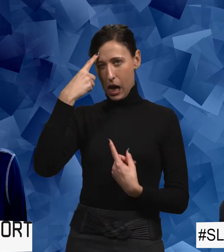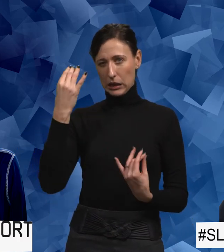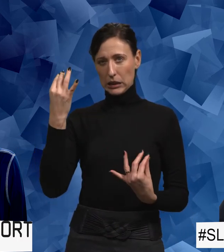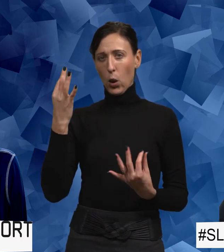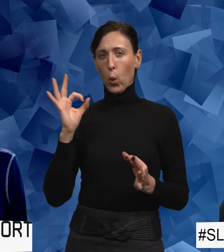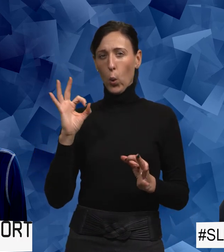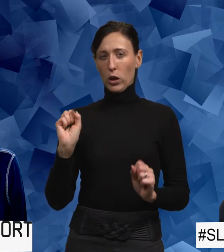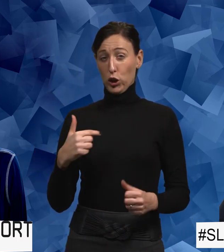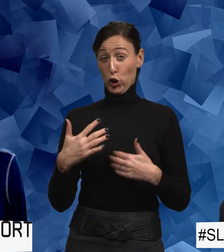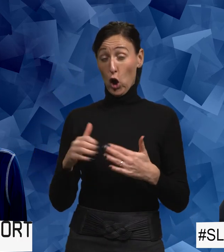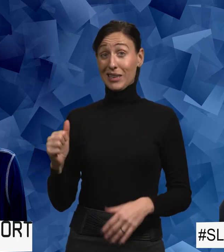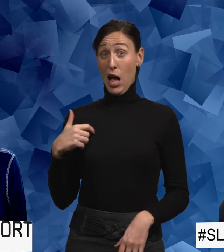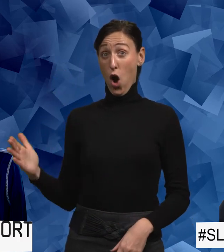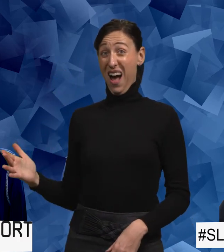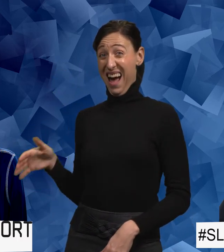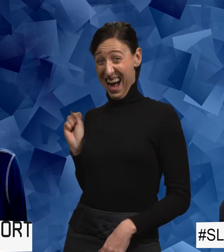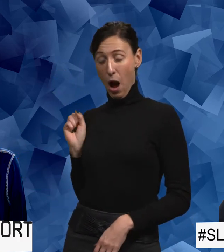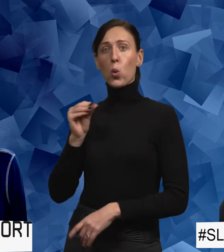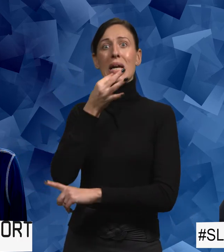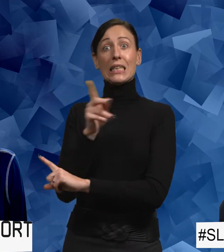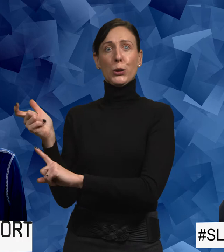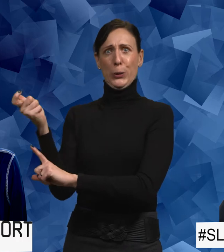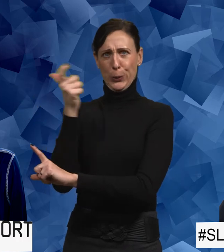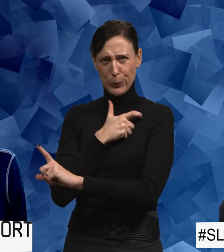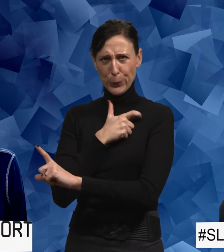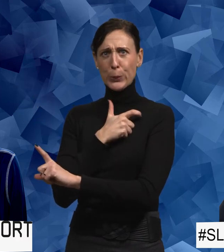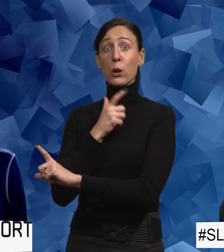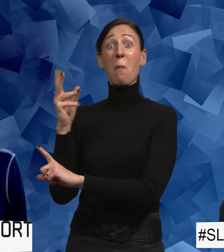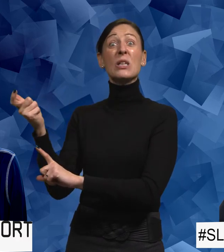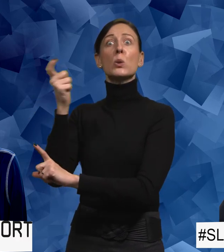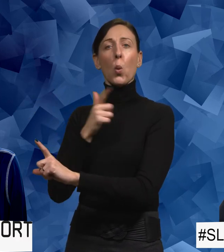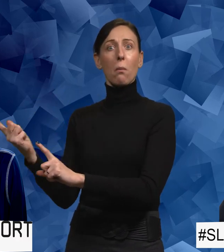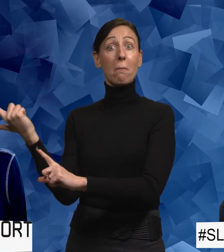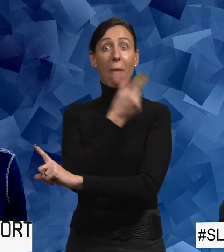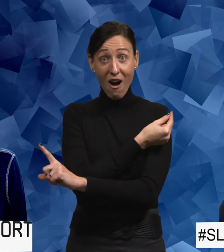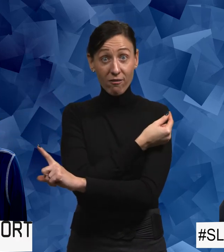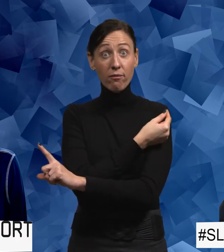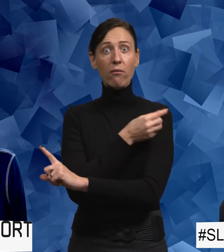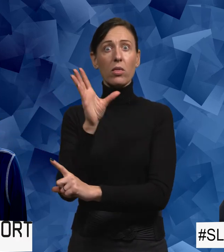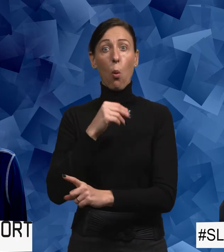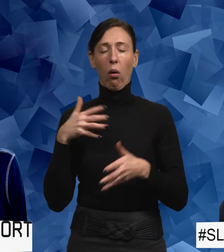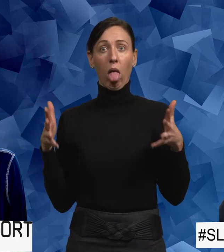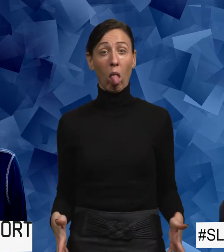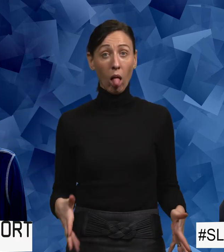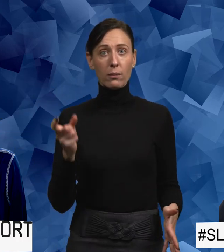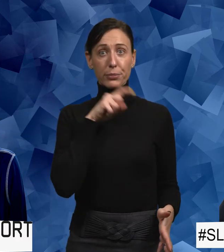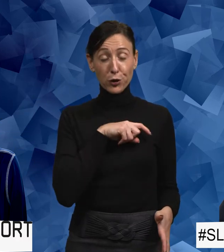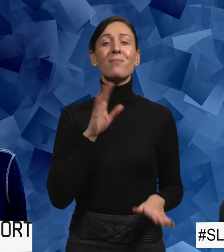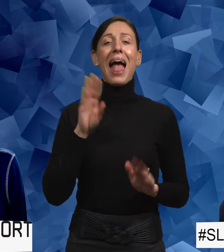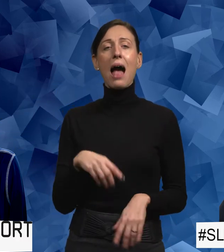och tänker, ska jag ta bort handen? Blir han sur då? Tänk om han blir så sur så han går iväg. Så jag säger så